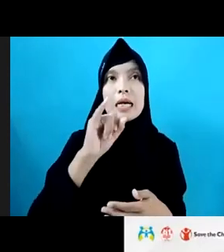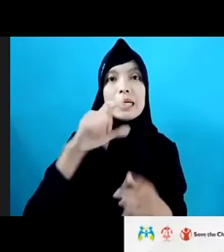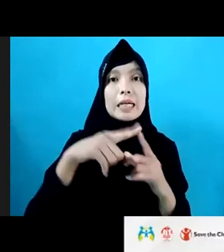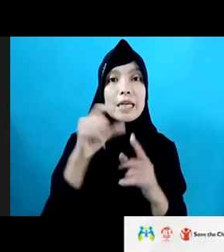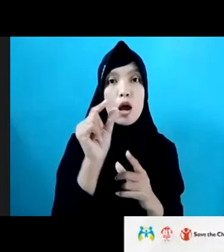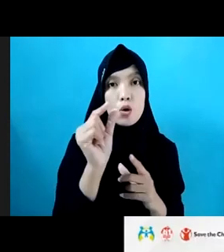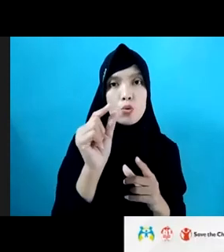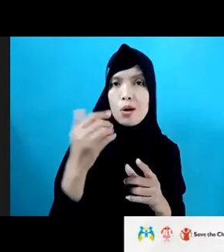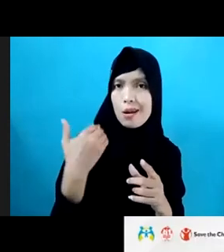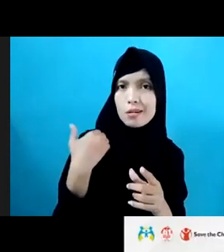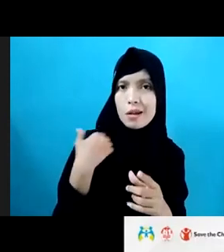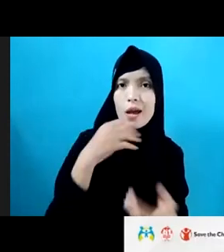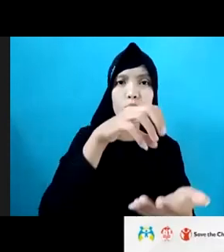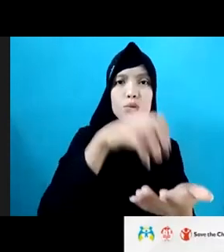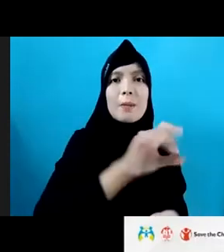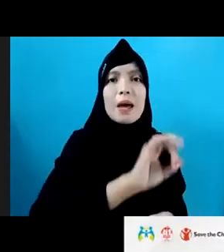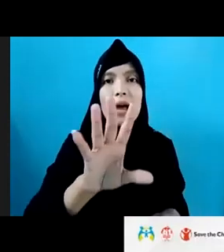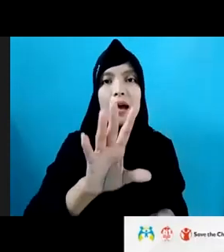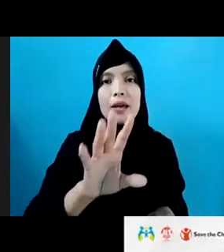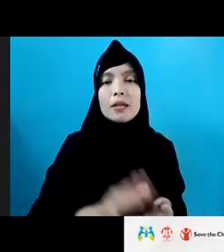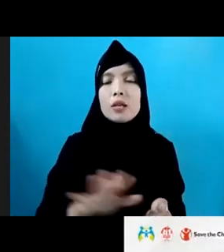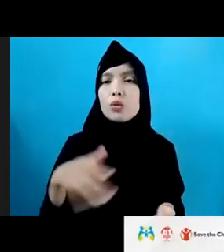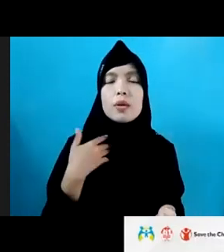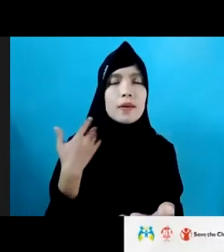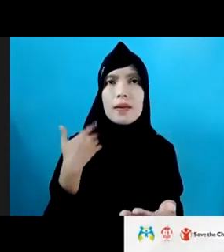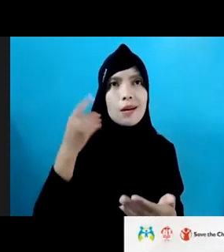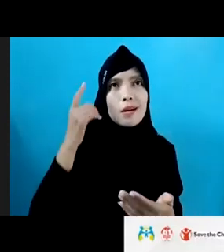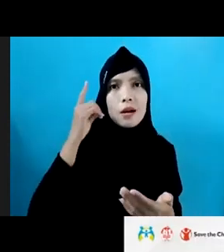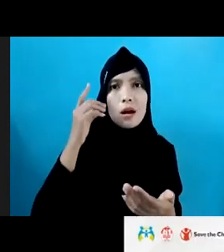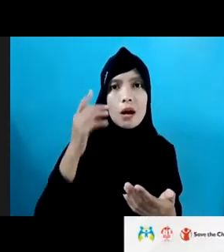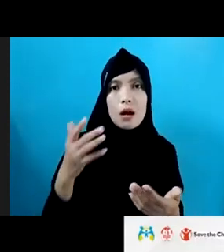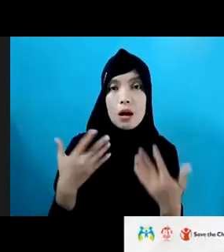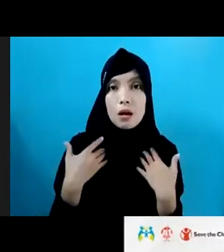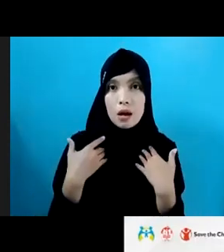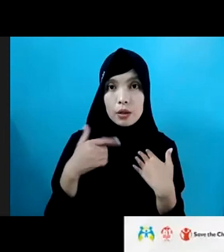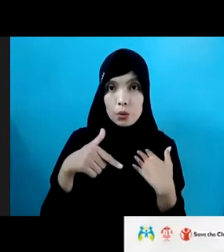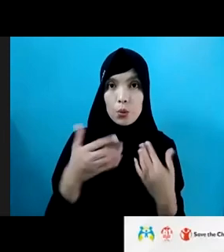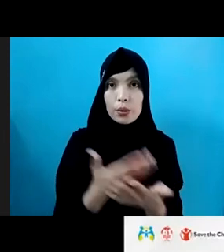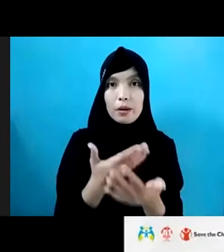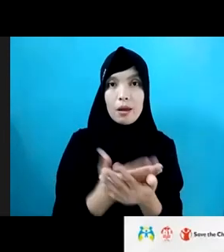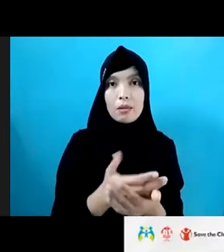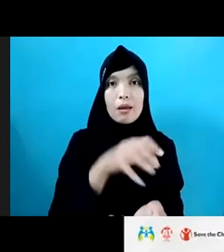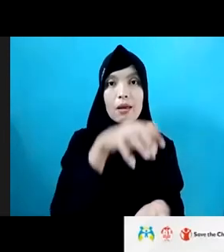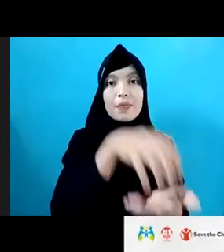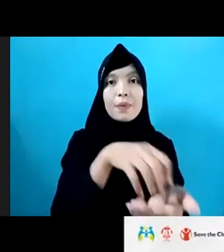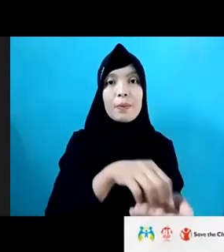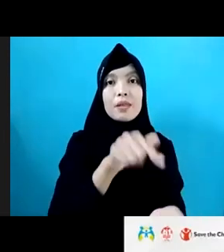beberapa tempat lainnya, itu kita tidak menduga bahwa di wilayah-wilayah seperti itu ada